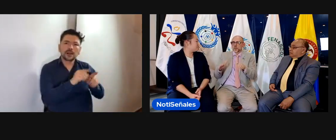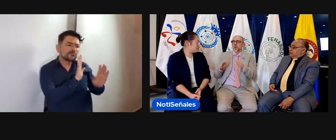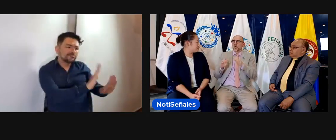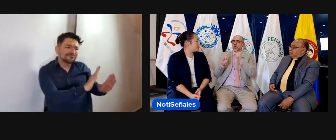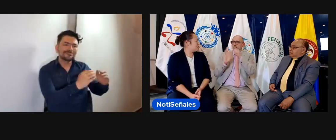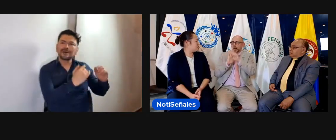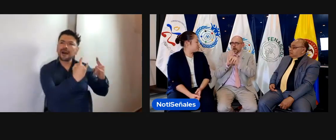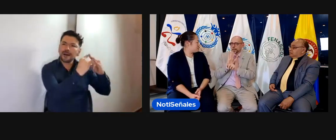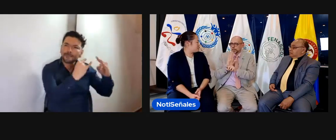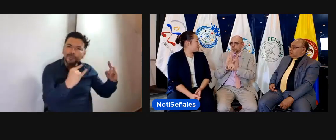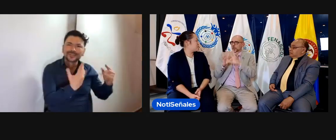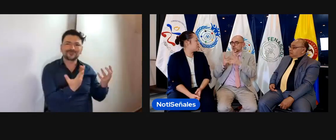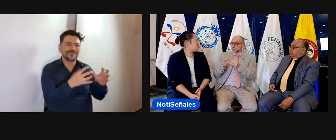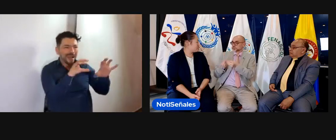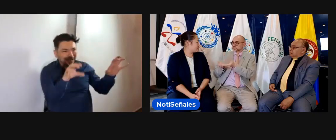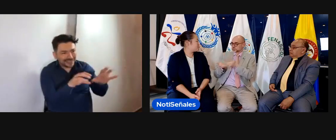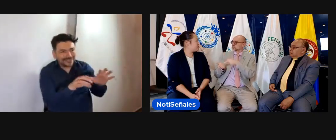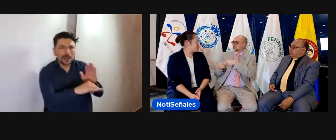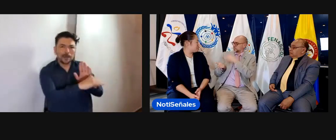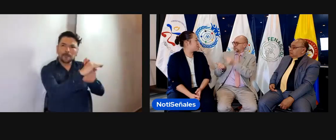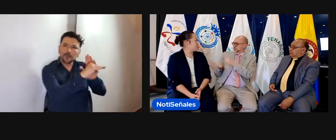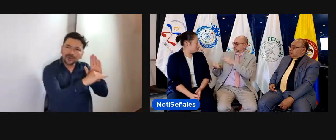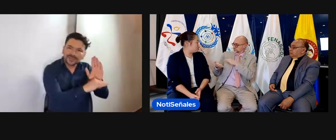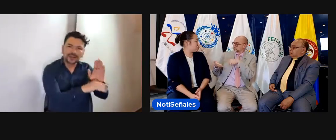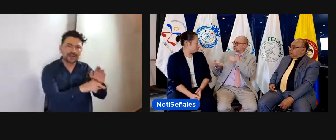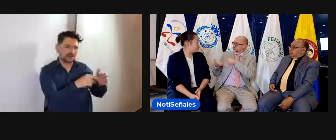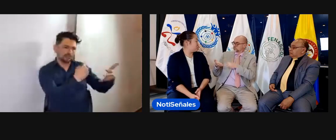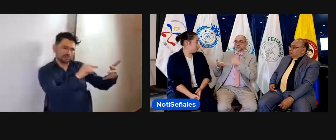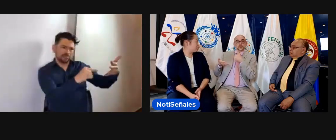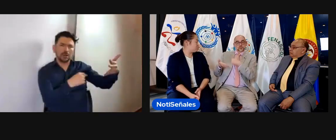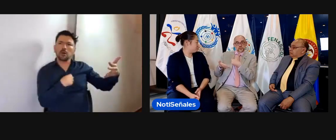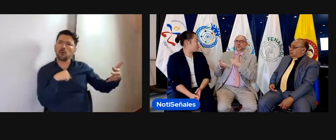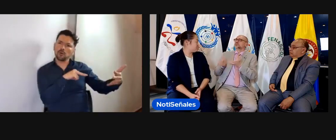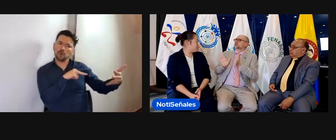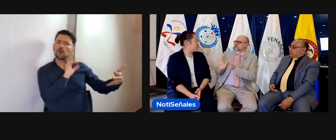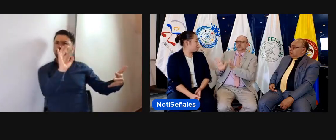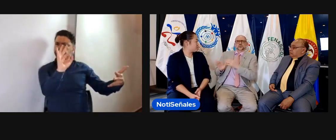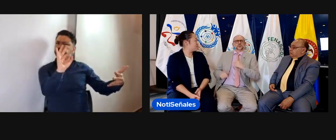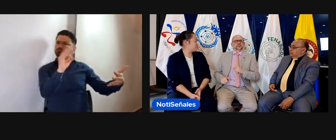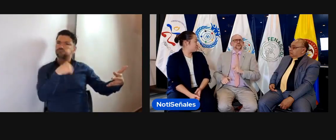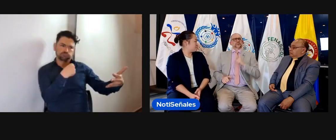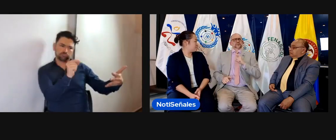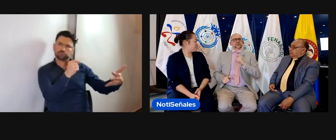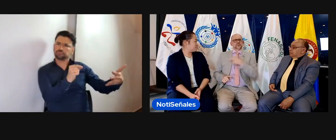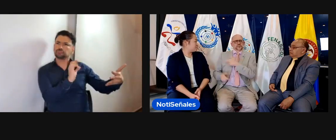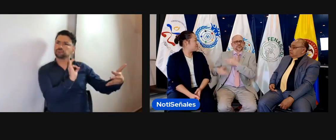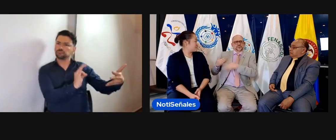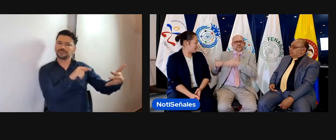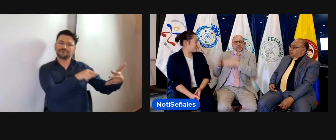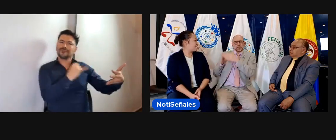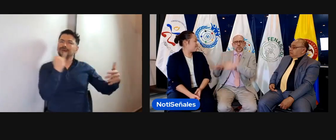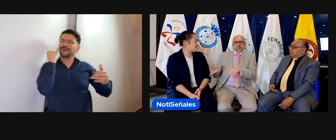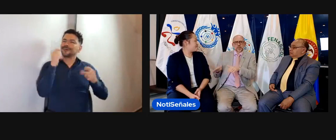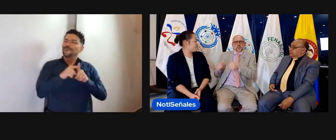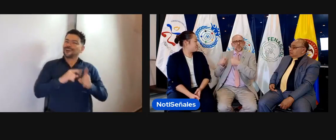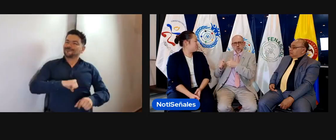que nosotros controlemos las acciones que ellos están haciendo. De hecho, ellos tienen sus propios estatutos, tienen su propia